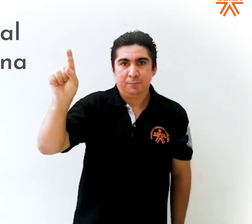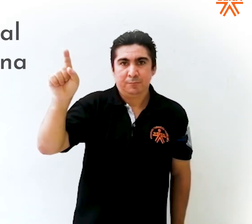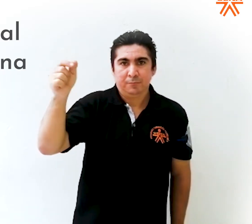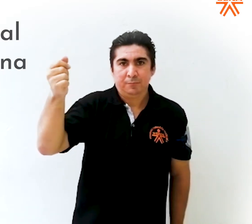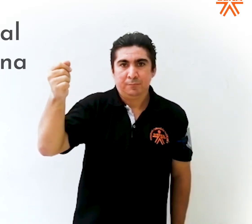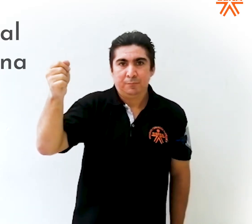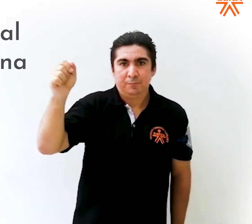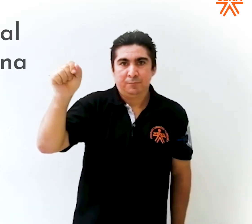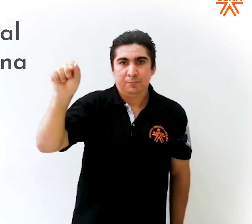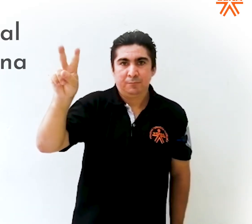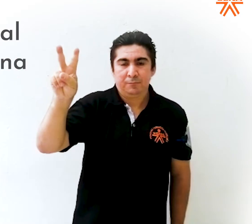12.